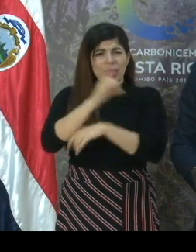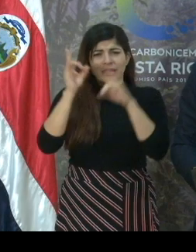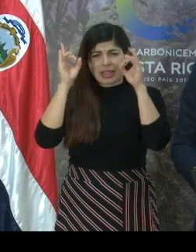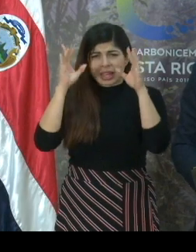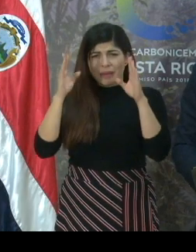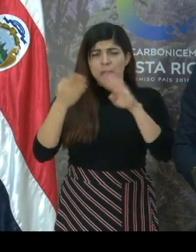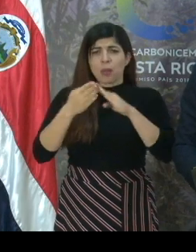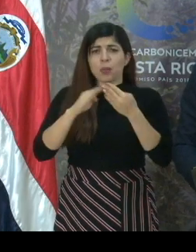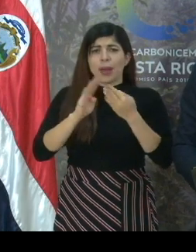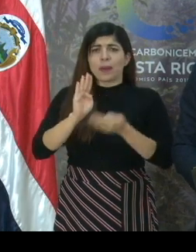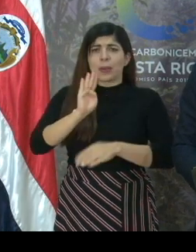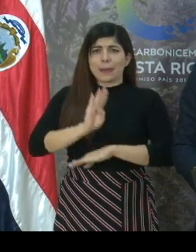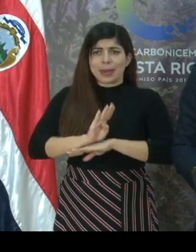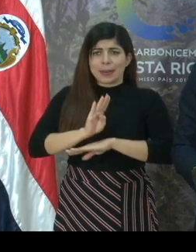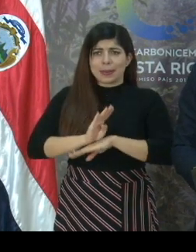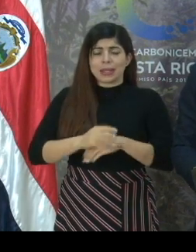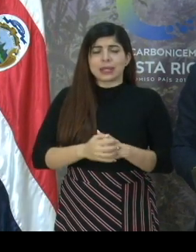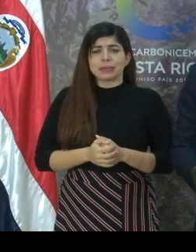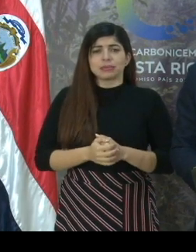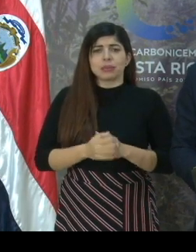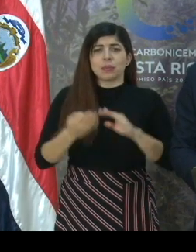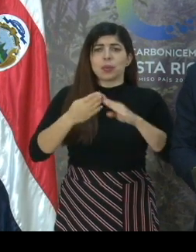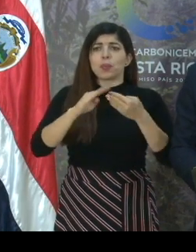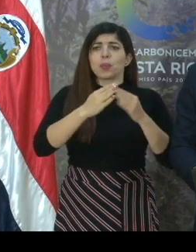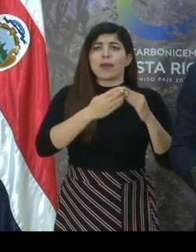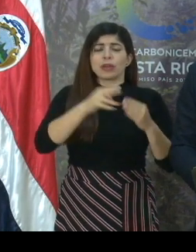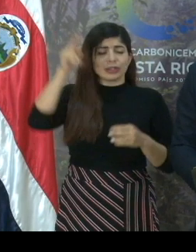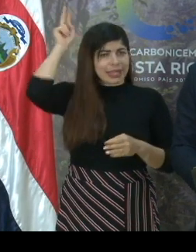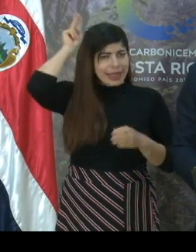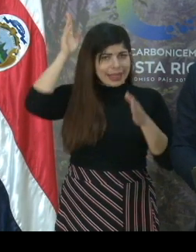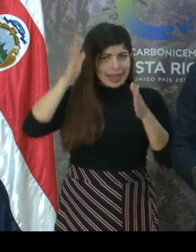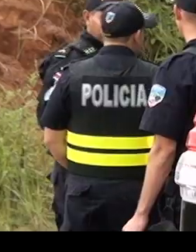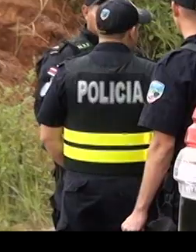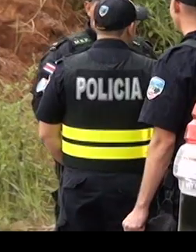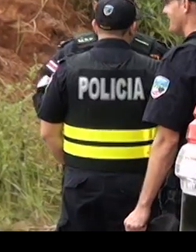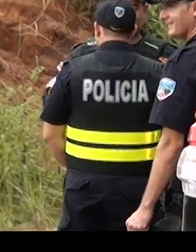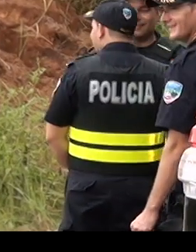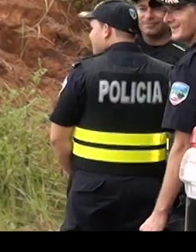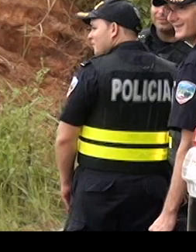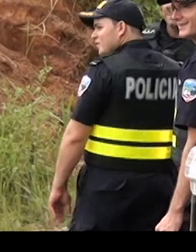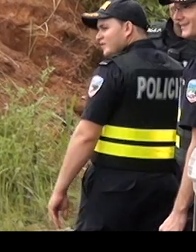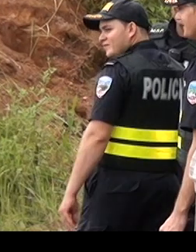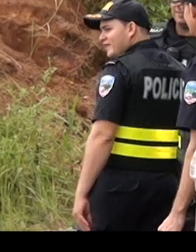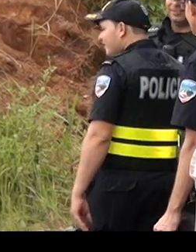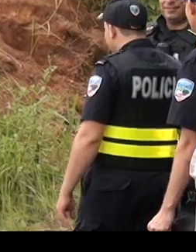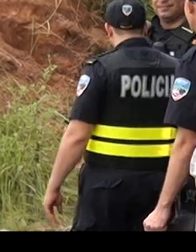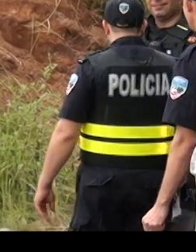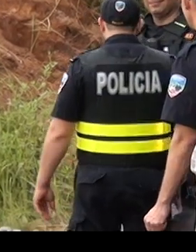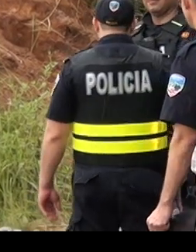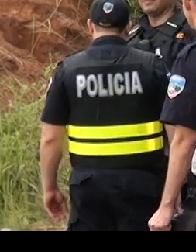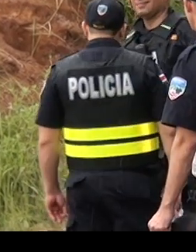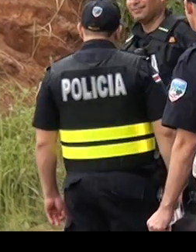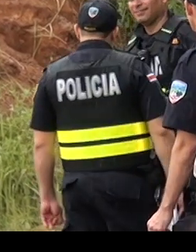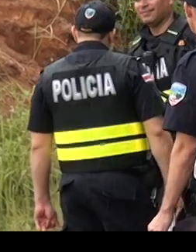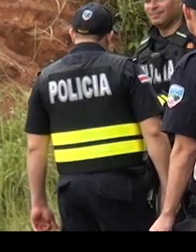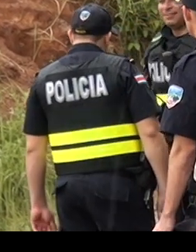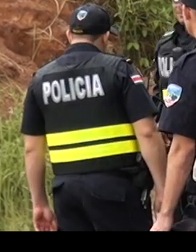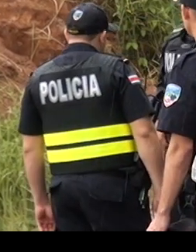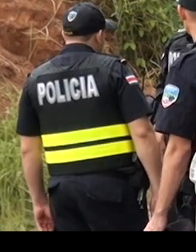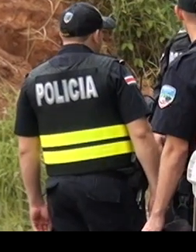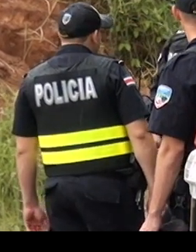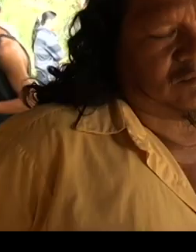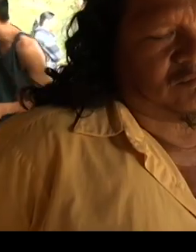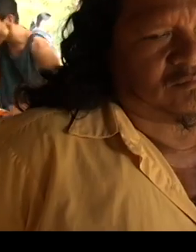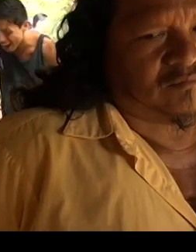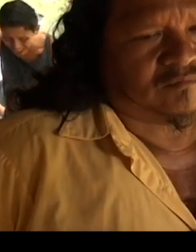pueblo bribri, para los pueblos indígenas y para toda Costa Rica. Así habló este martes el presidente de la